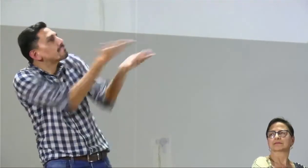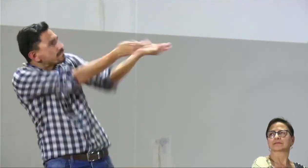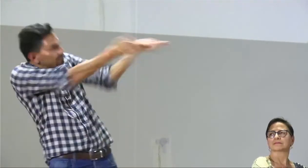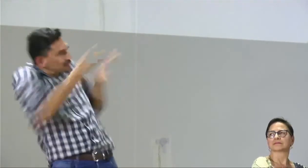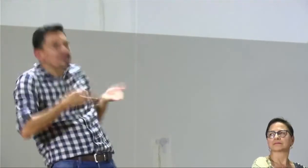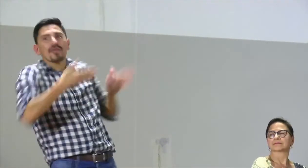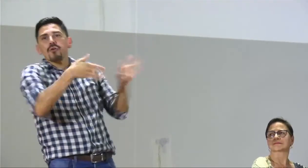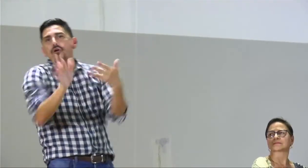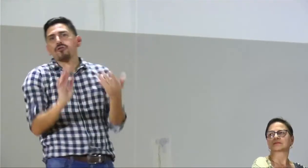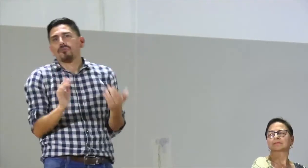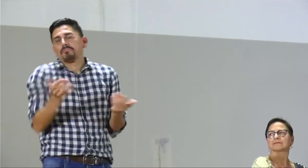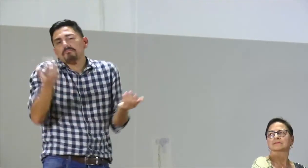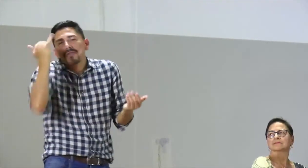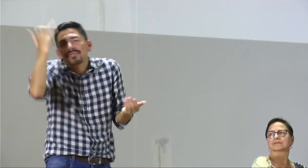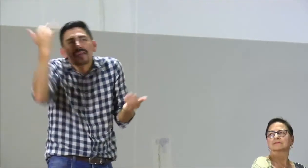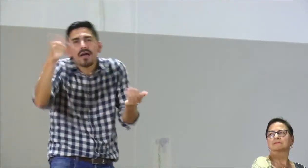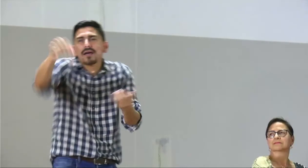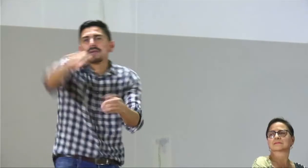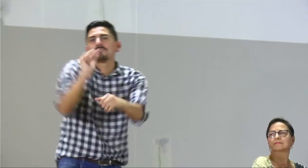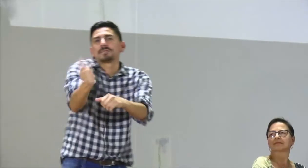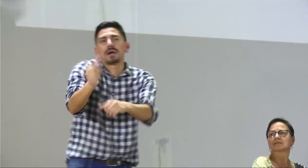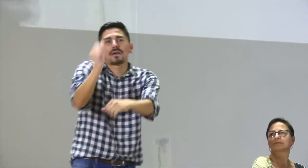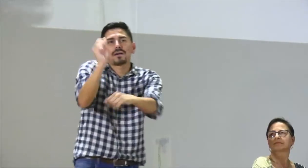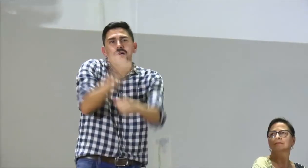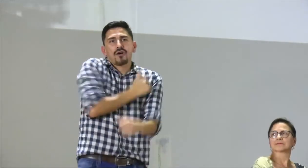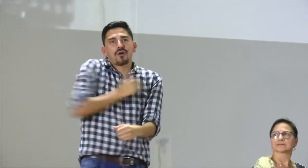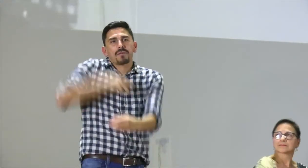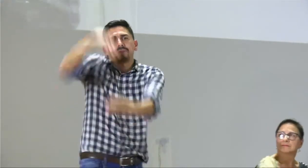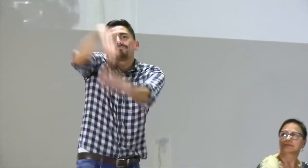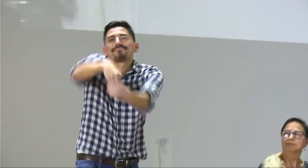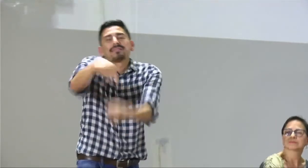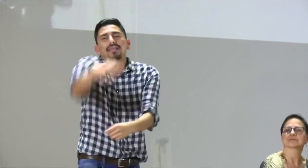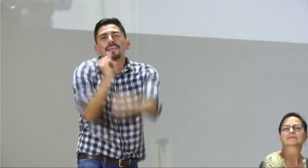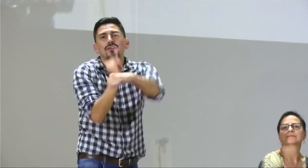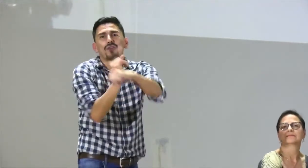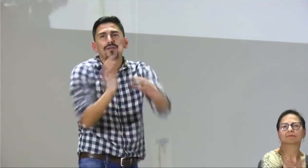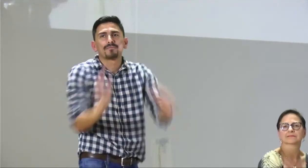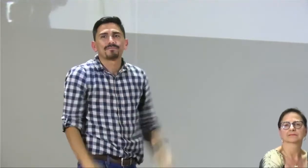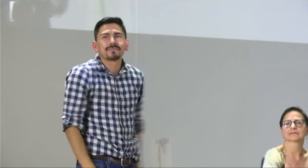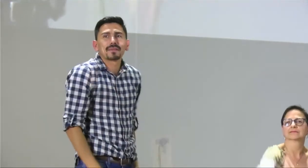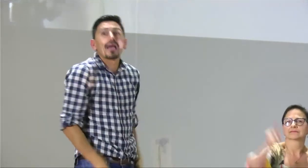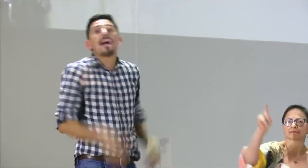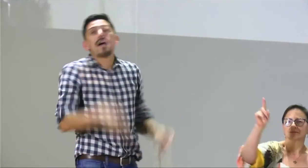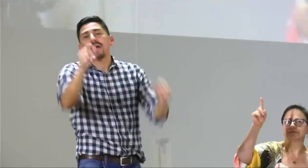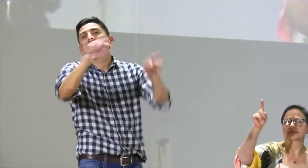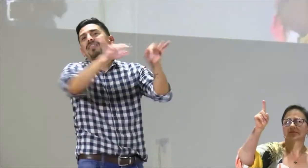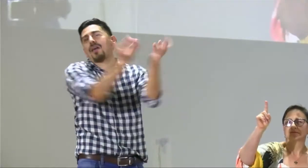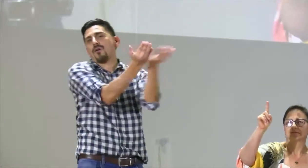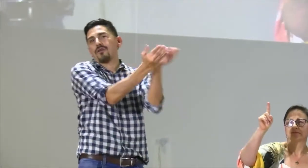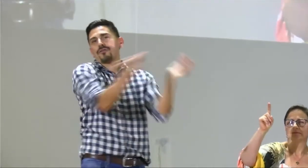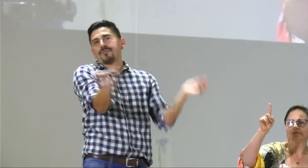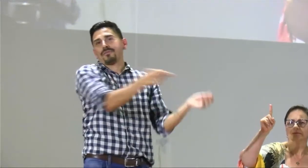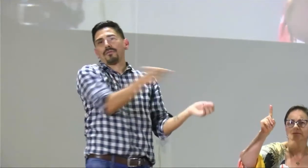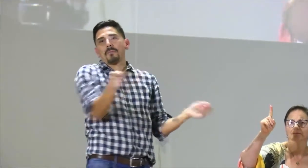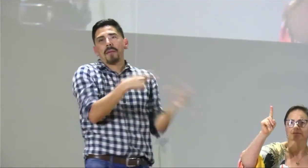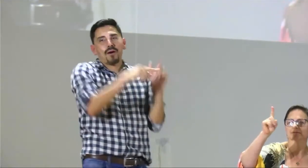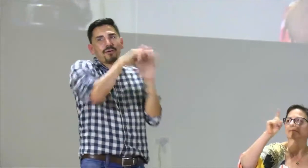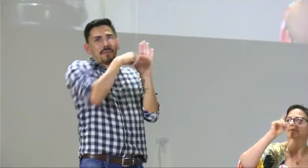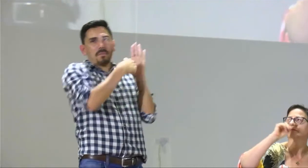también exijan esta formación en lengua de señas pero que da autonomía de cada una de las instituciones como tal porque el